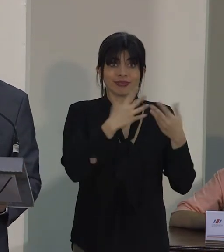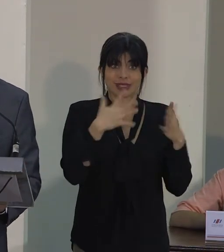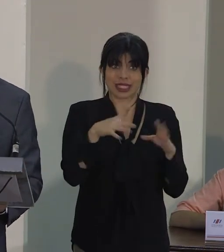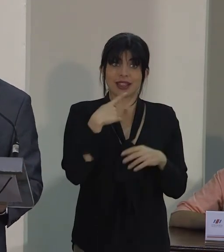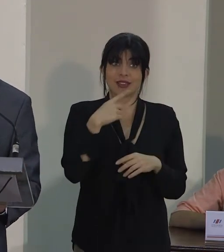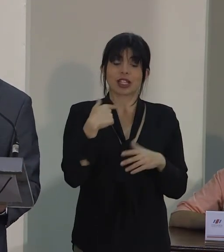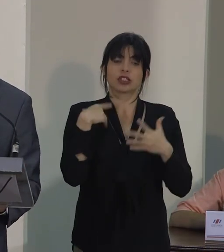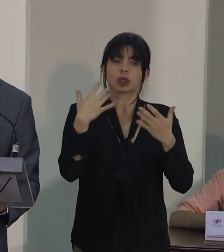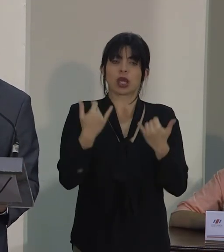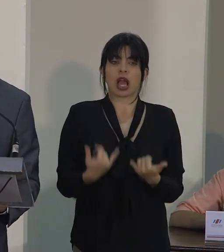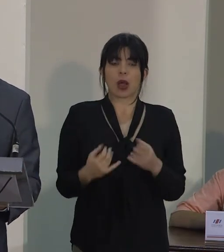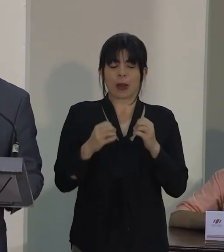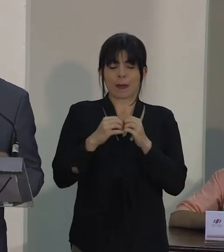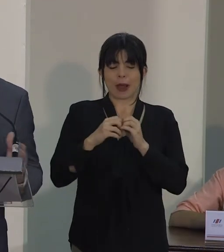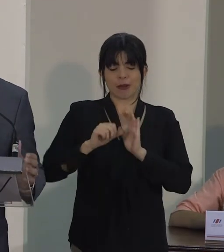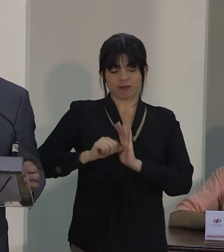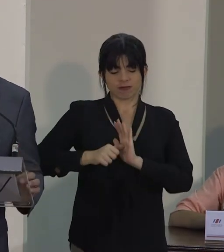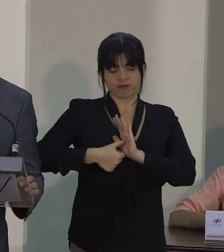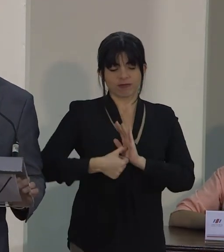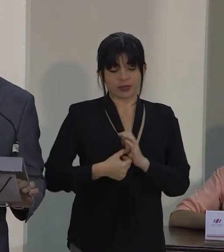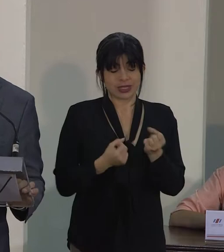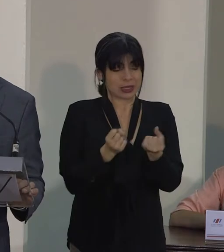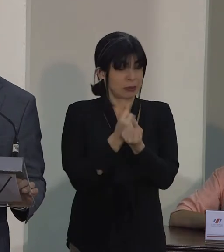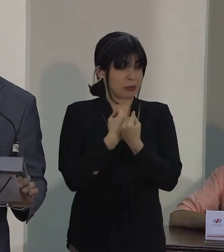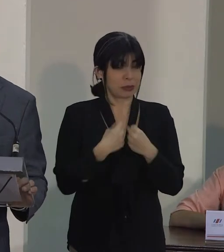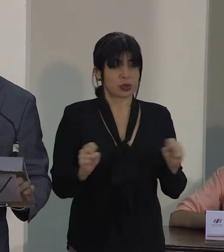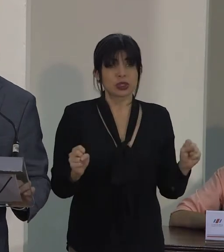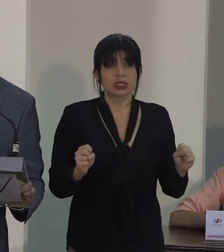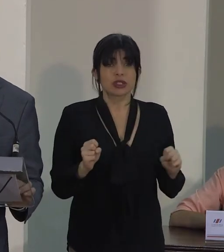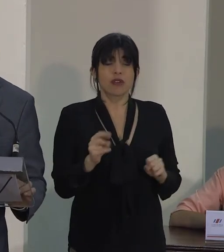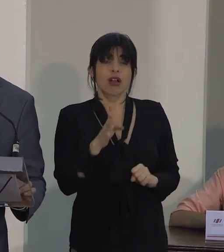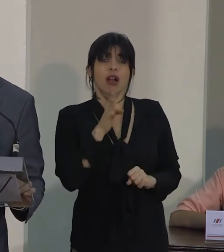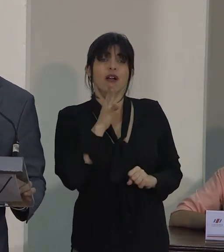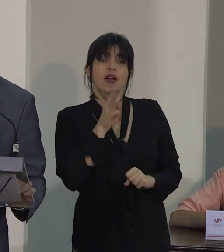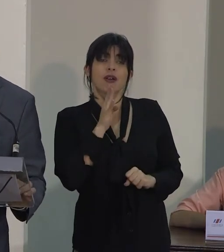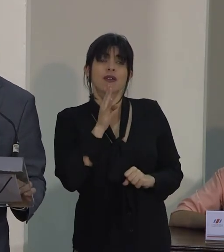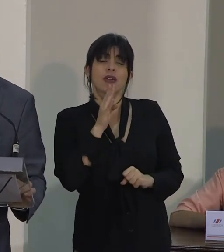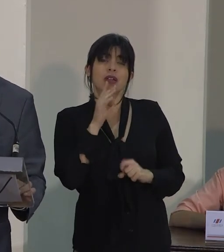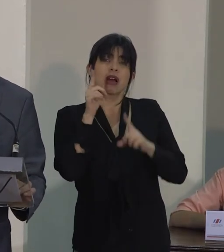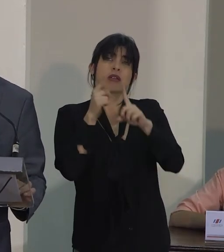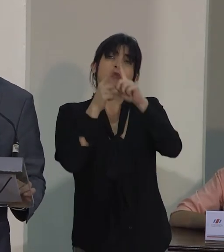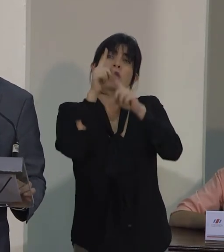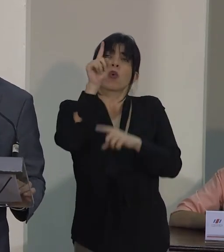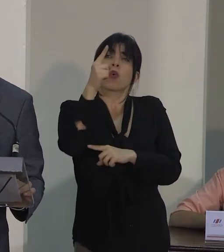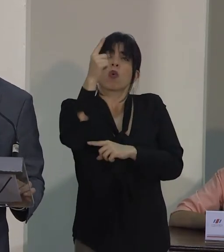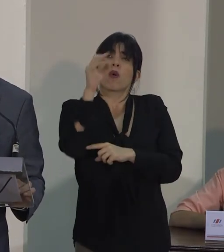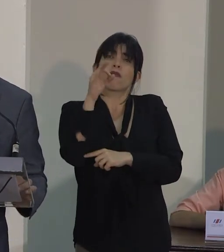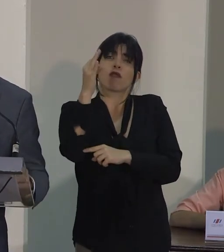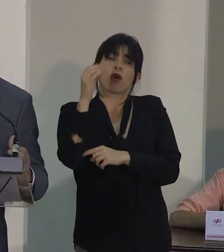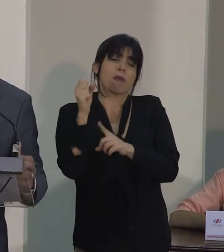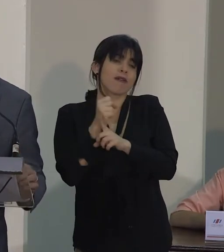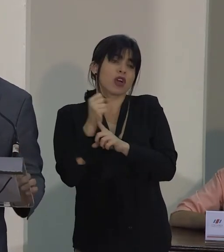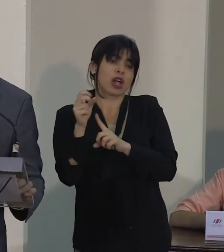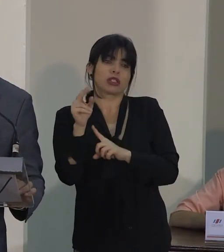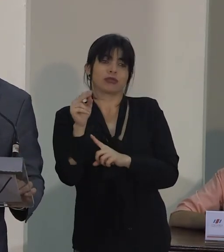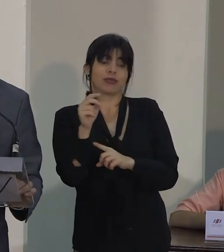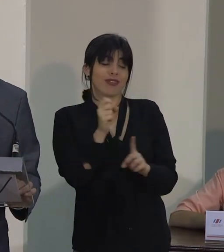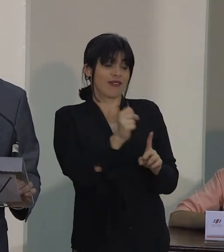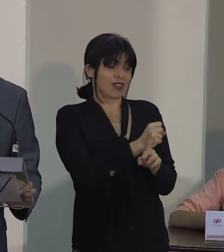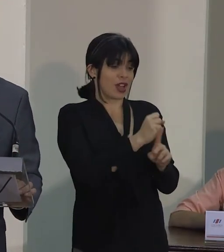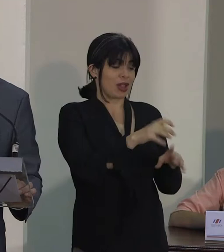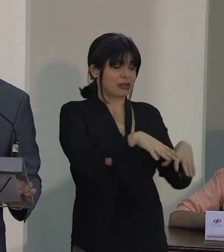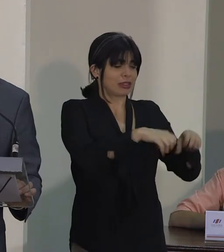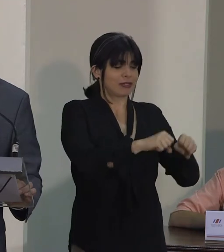entonces enfatizar que no es posible hablar de una sola forma de violencia. La violencia